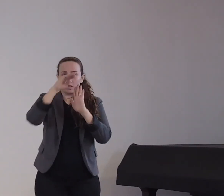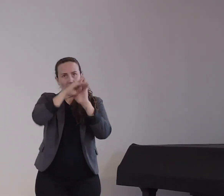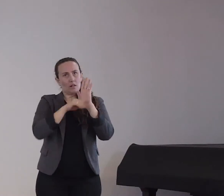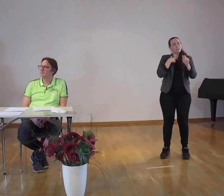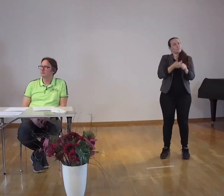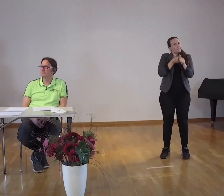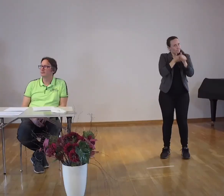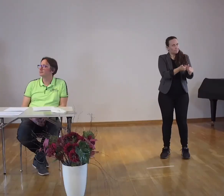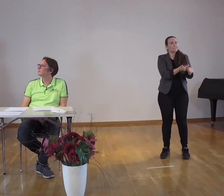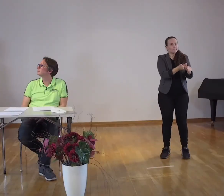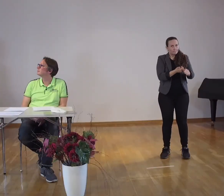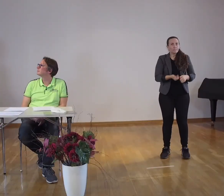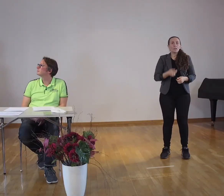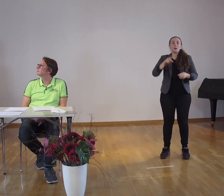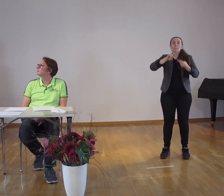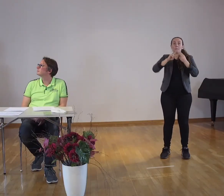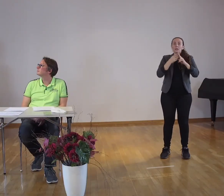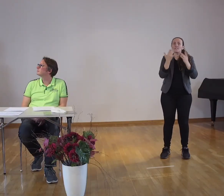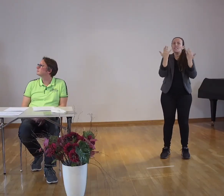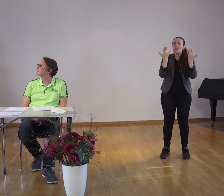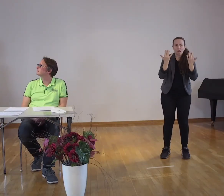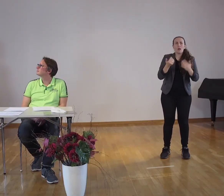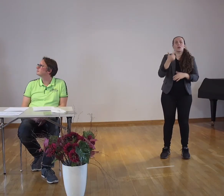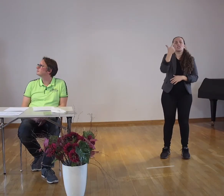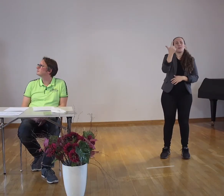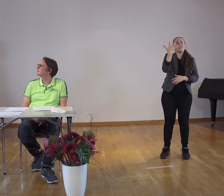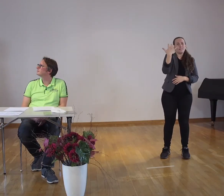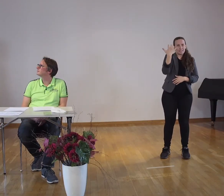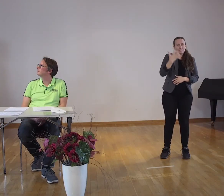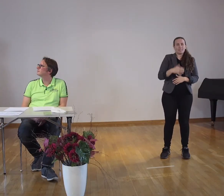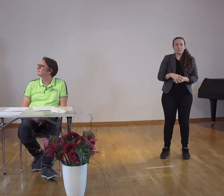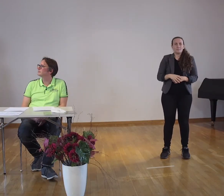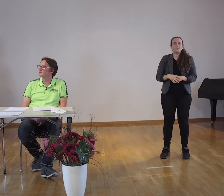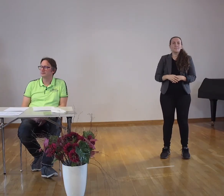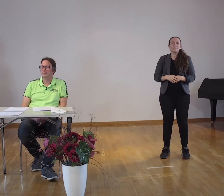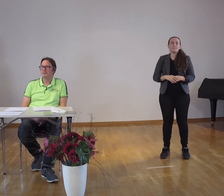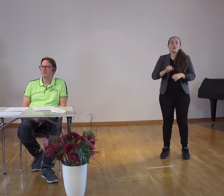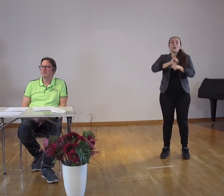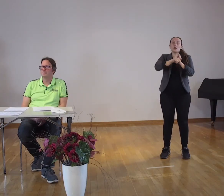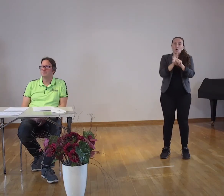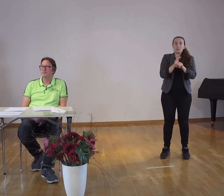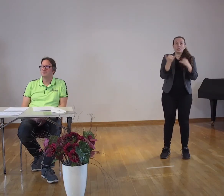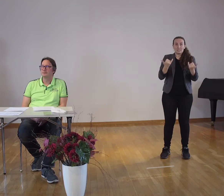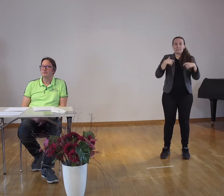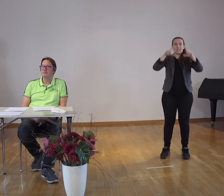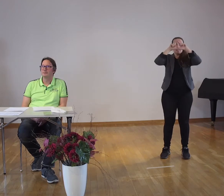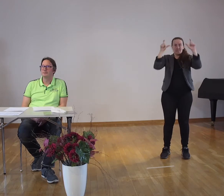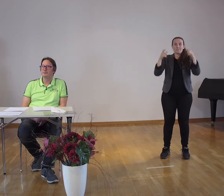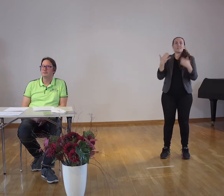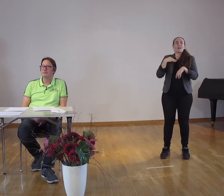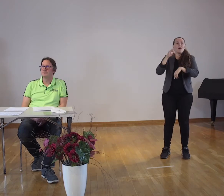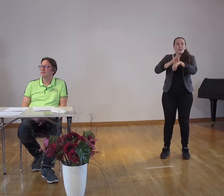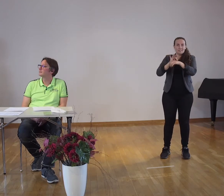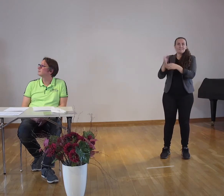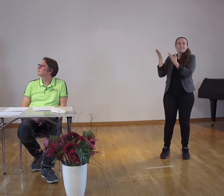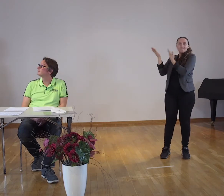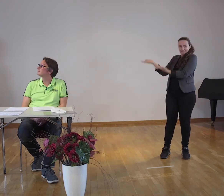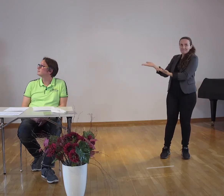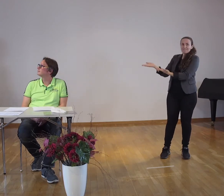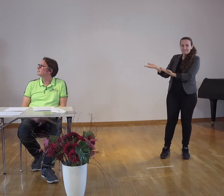Ich darf vorstellen, dass Dr. Werner, Internistische Kardiologe aus Kürten, er wird uns jetzt etwas sagen, zu Corona erzählen und im Anschluss